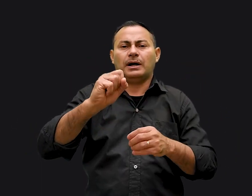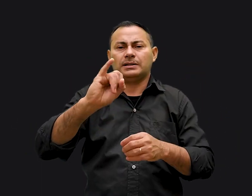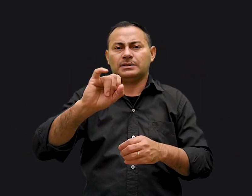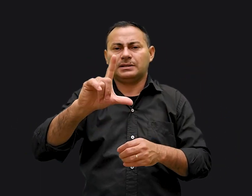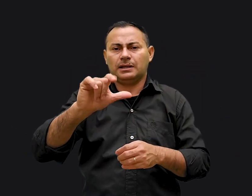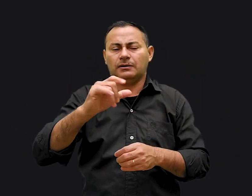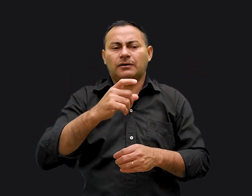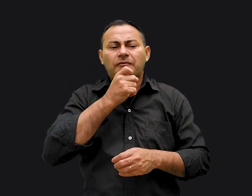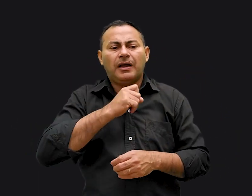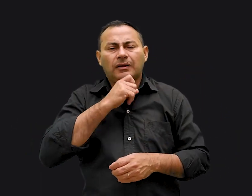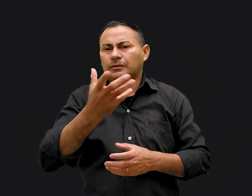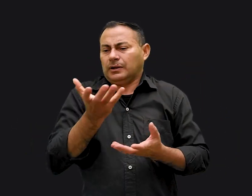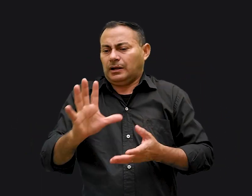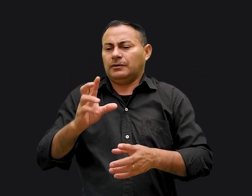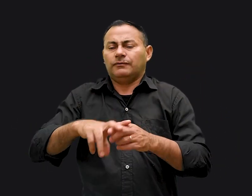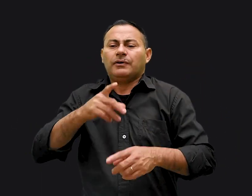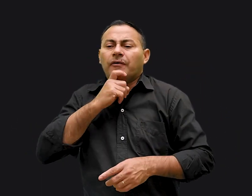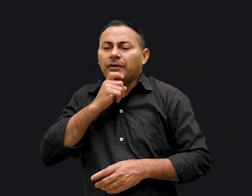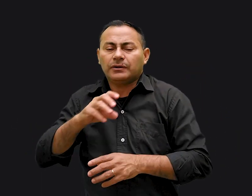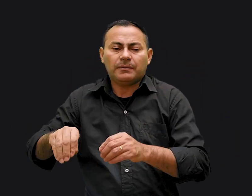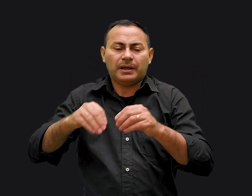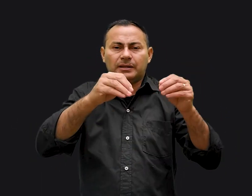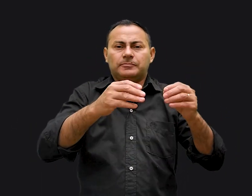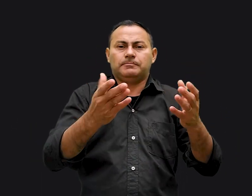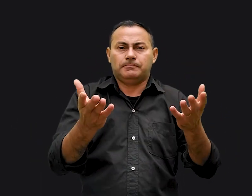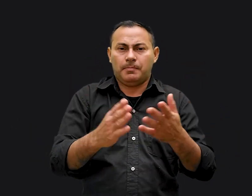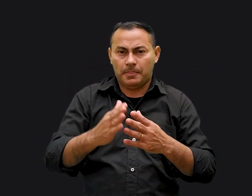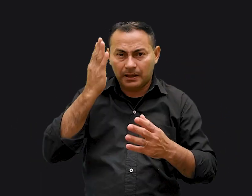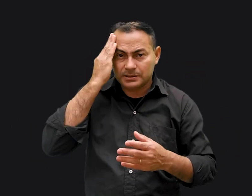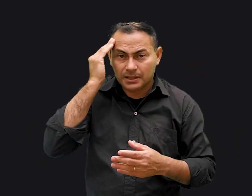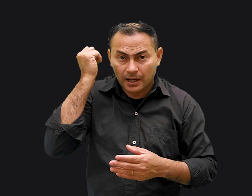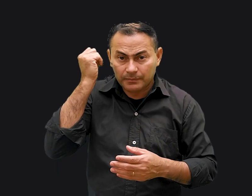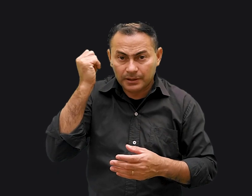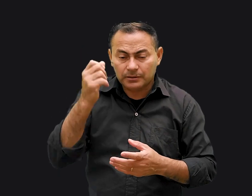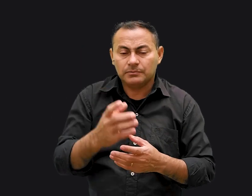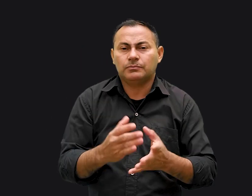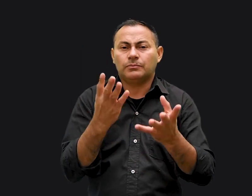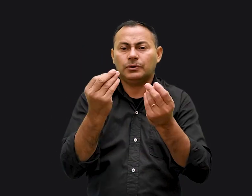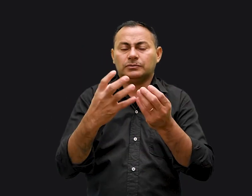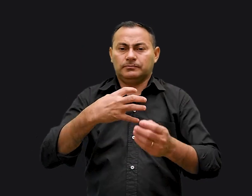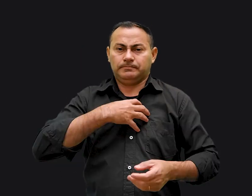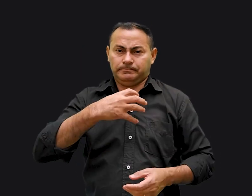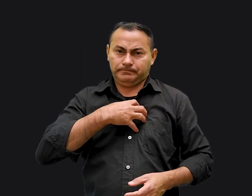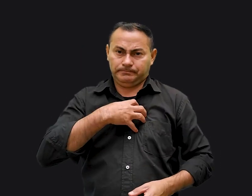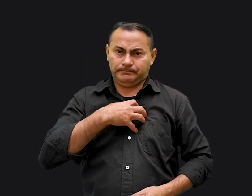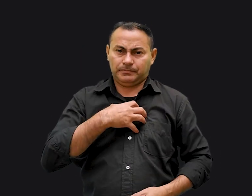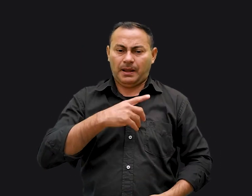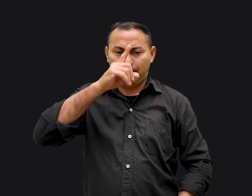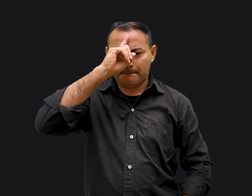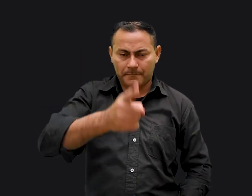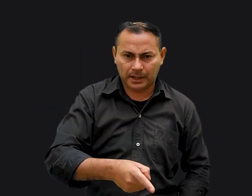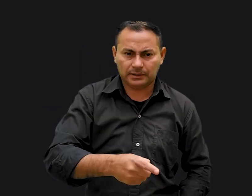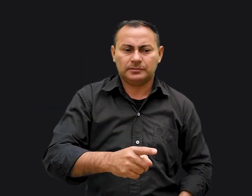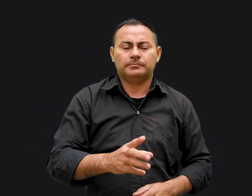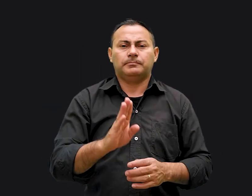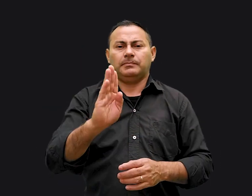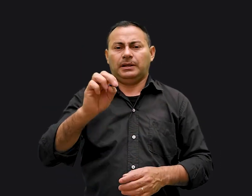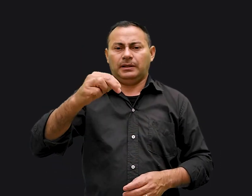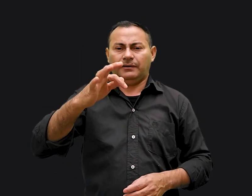Eu não quero que você passe frio Sabe, há muitos e muitos modos que esse mandamento beneficia